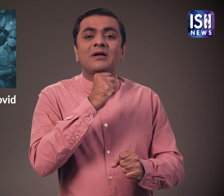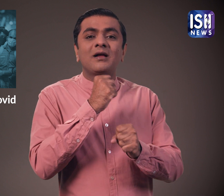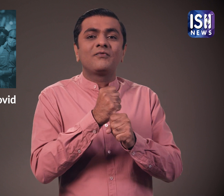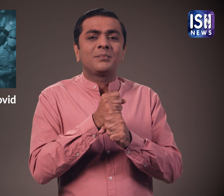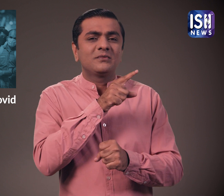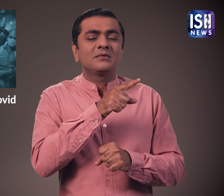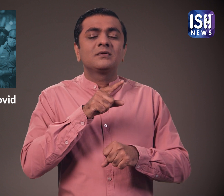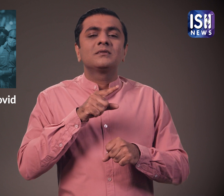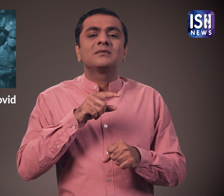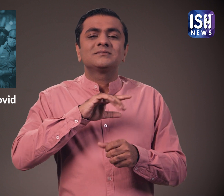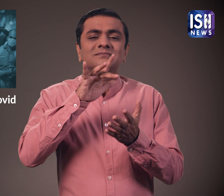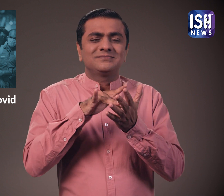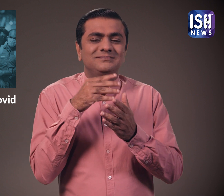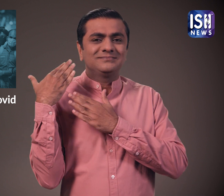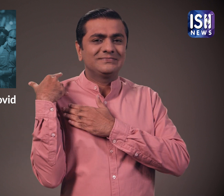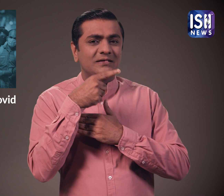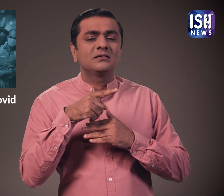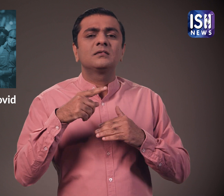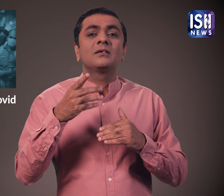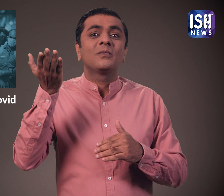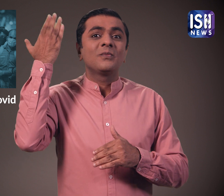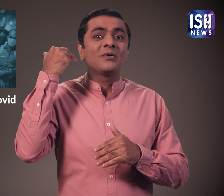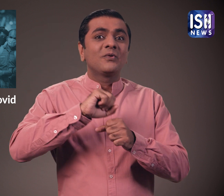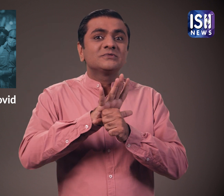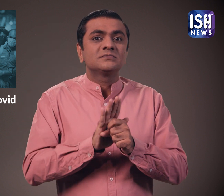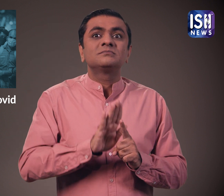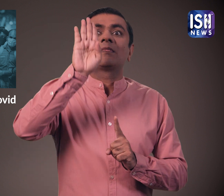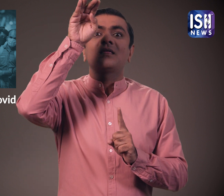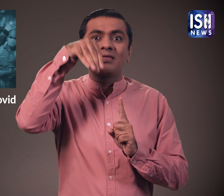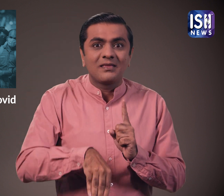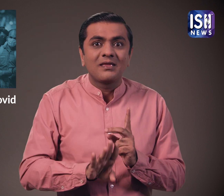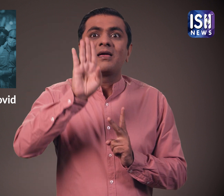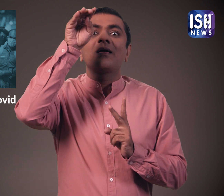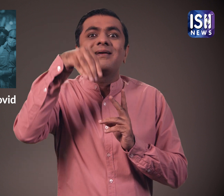पहले की कोविट लहरों का विशलेशन करने वाले के इंद्रिय स्वास्थ मंत्राले ने अब यह कहा है